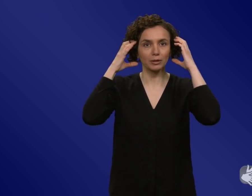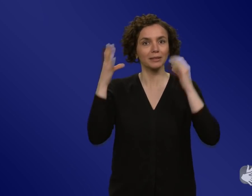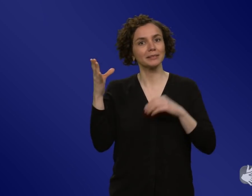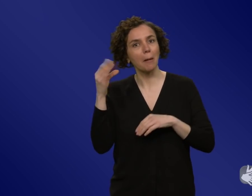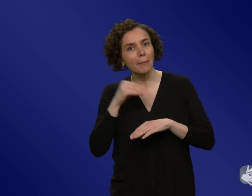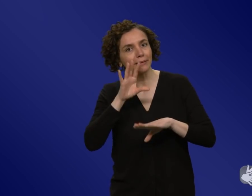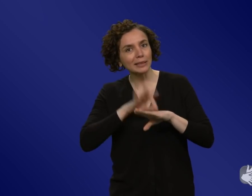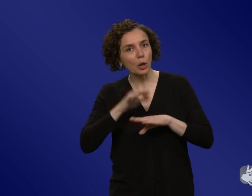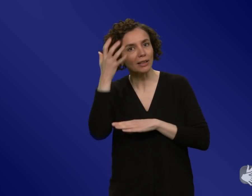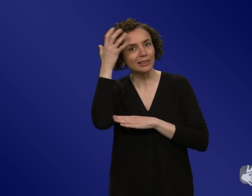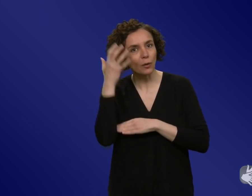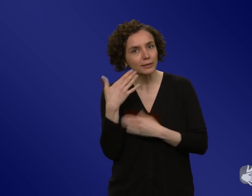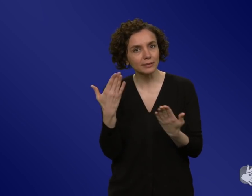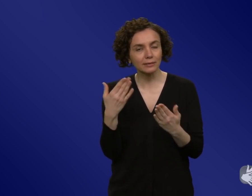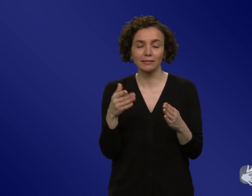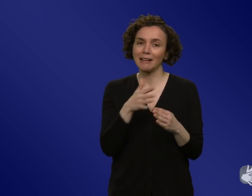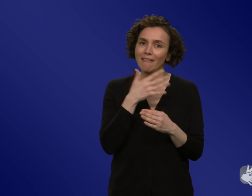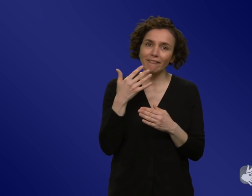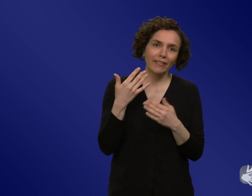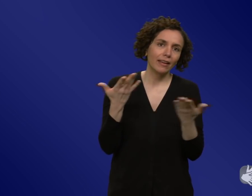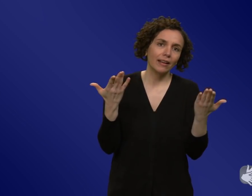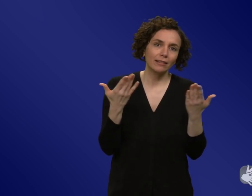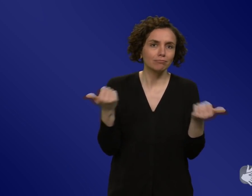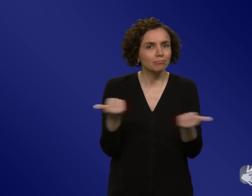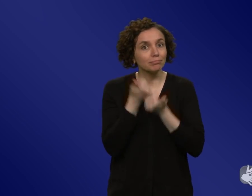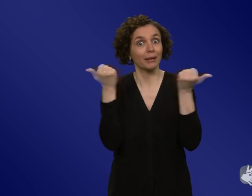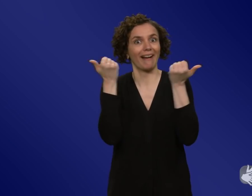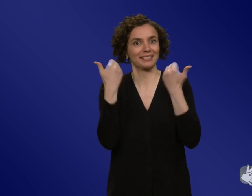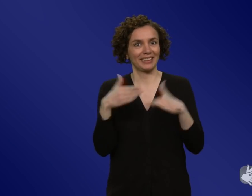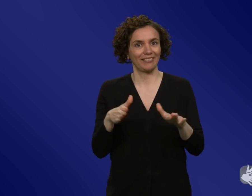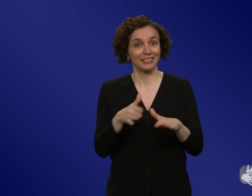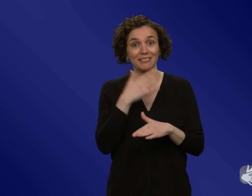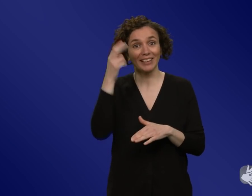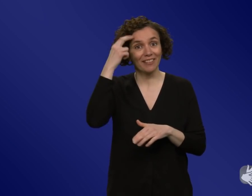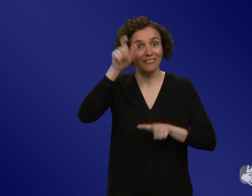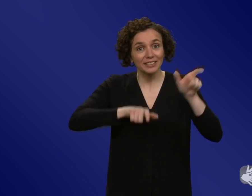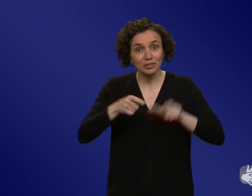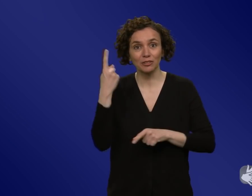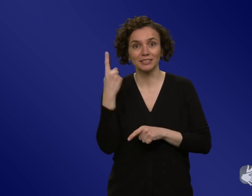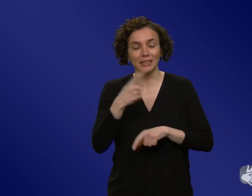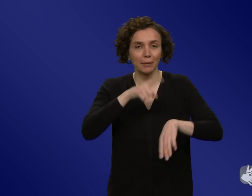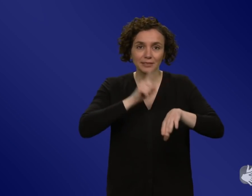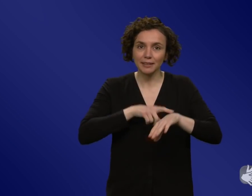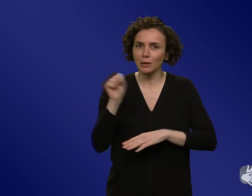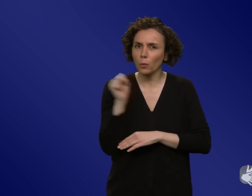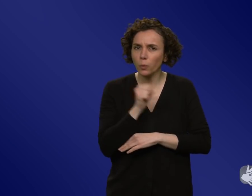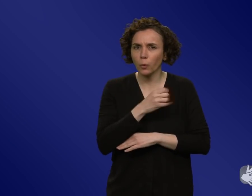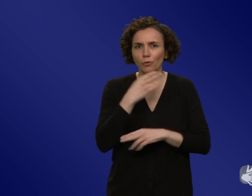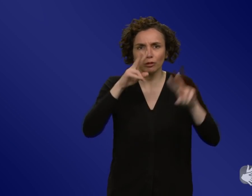hochgelobt wurde. Also es haben sehr viele Wissenschaftler sehr viel Zeit investiert, um zu kommunizieren, um die Krise zu